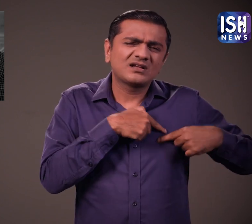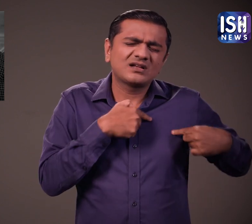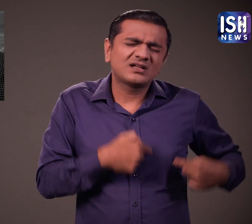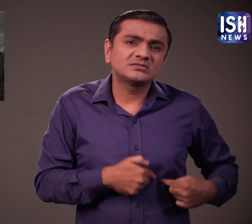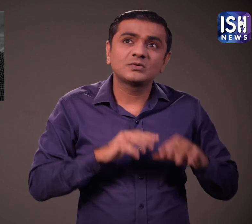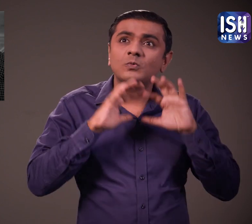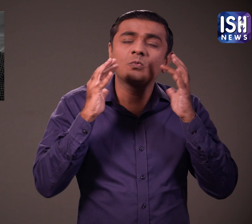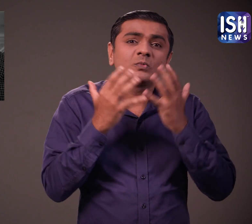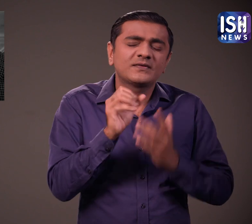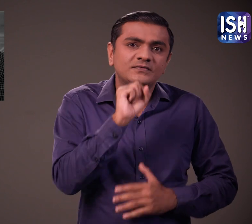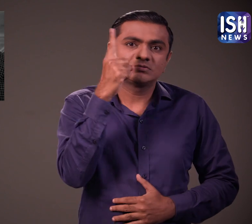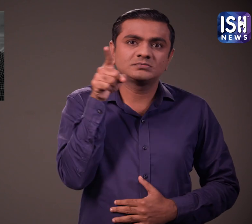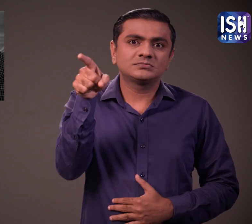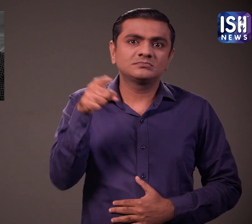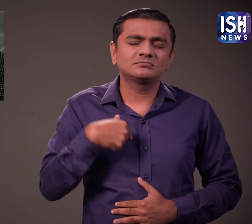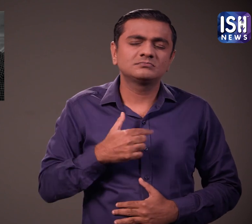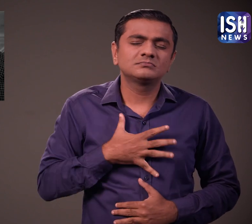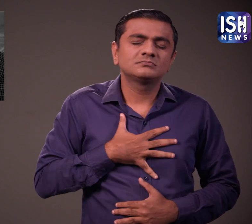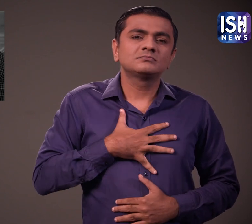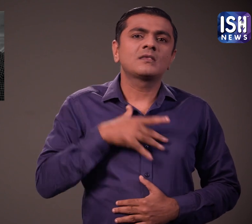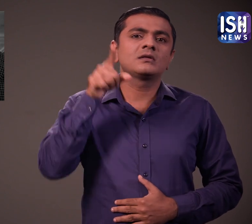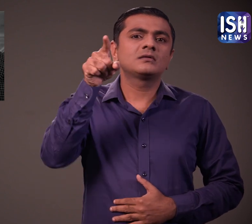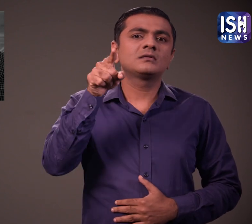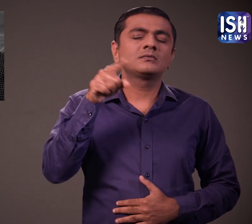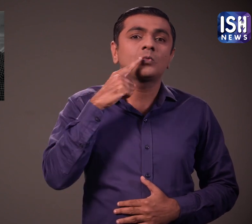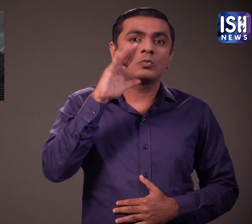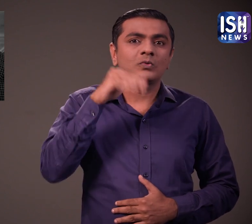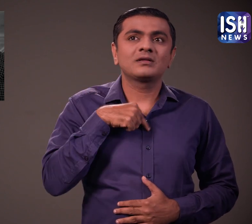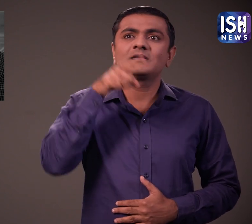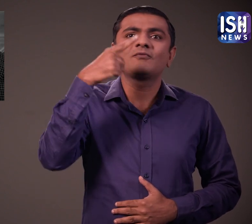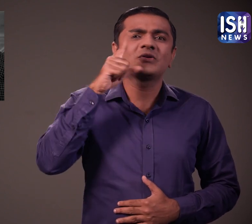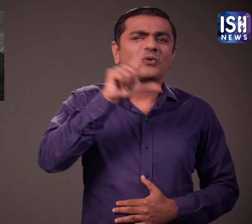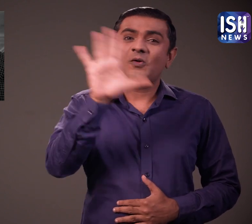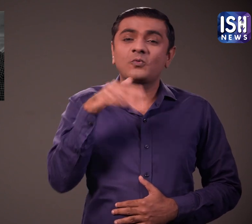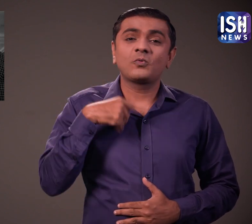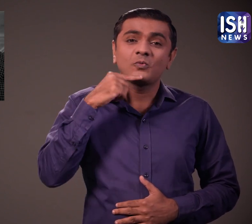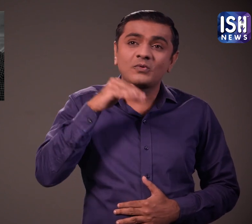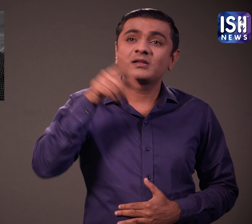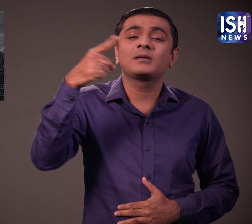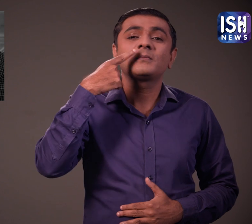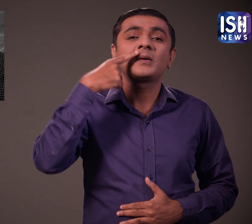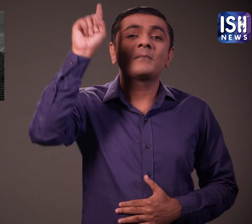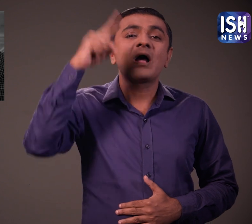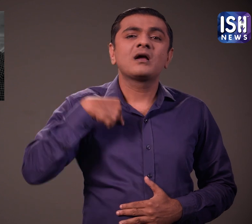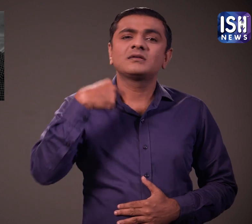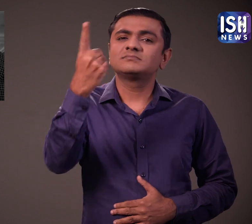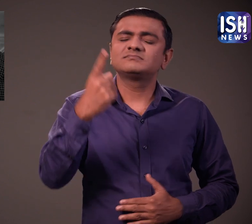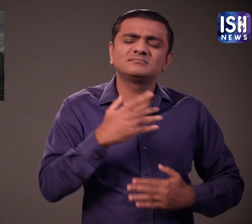सबसे अच्छे थे। आप मेरे ससुर नहीं बलकि पिता थे। आपने मुझे